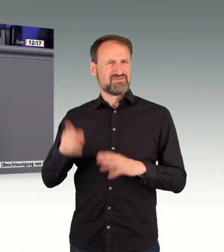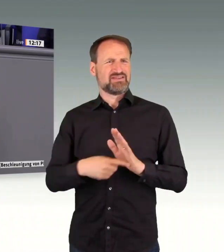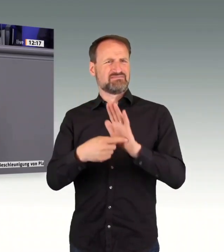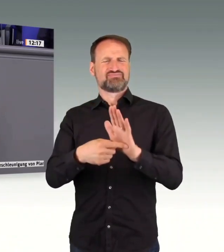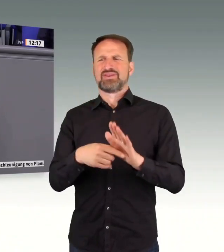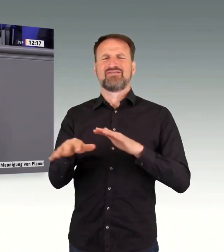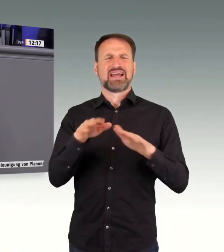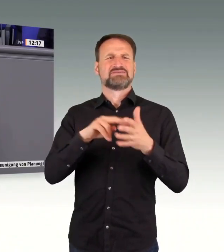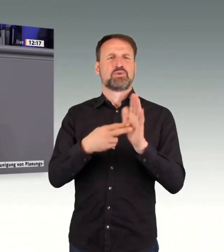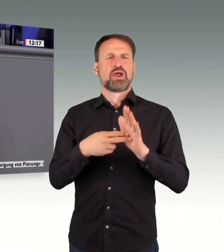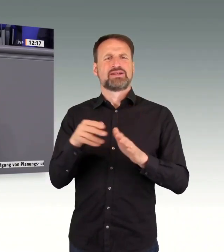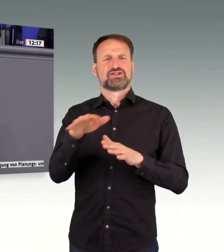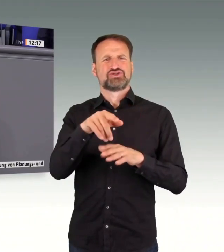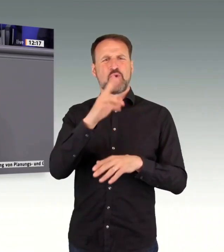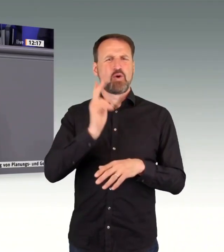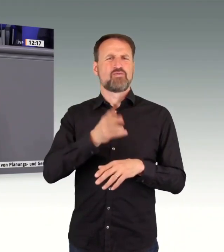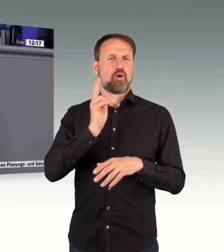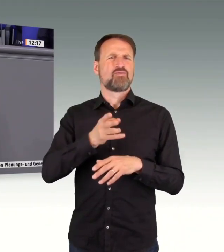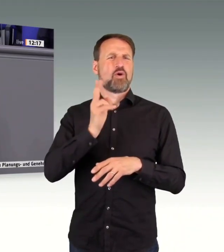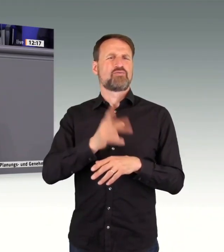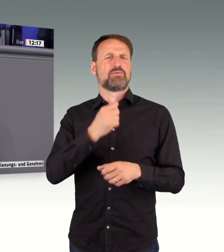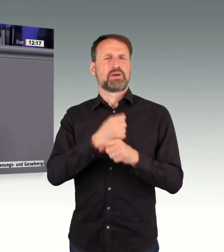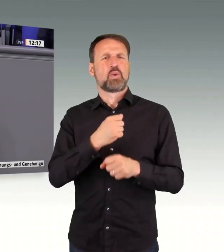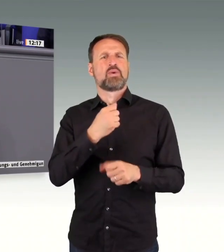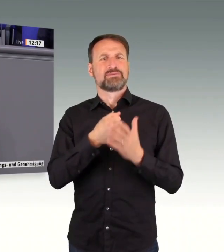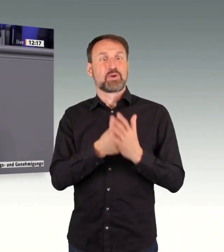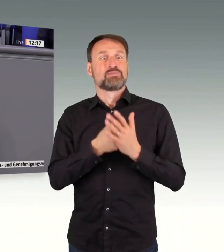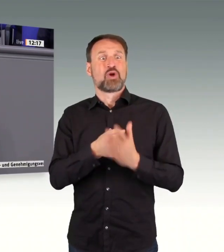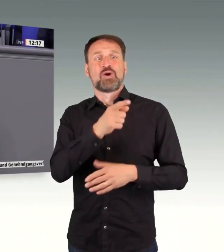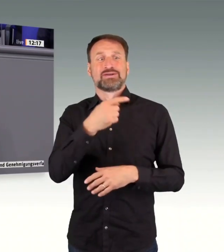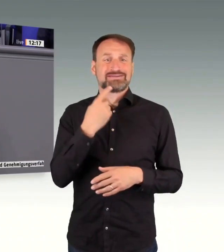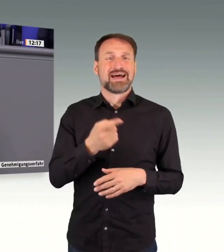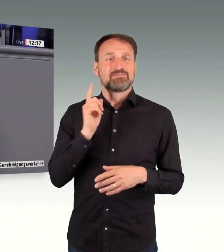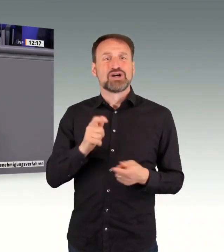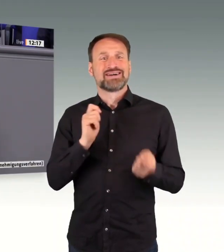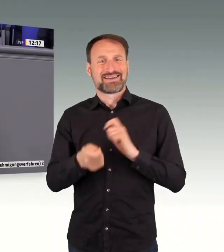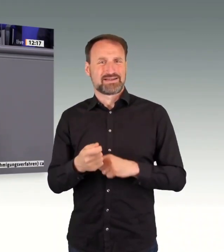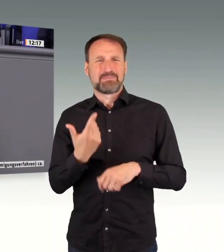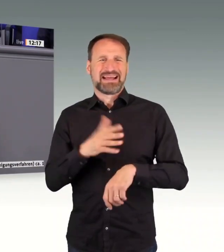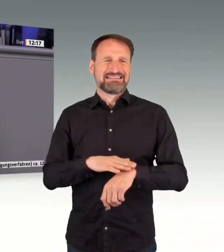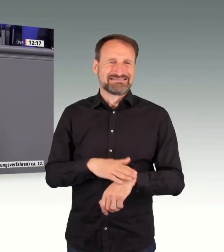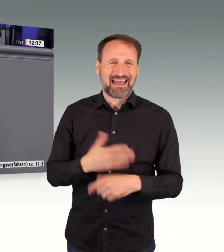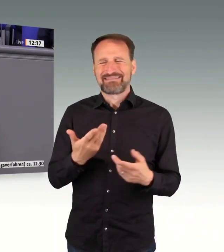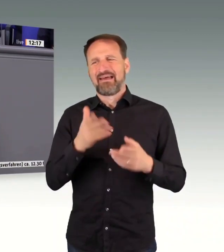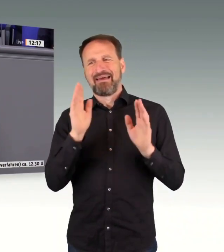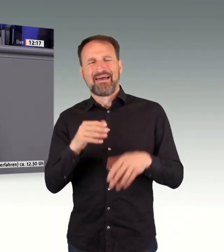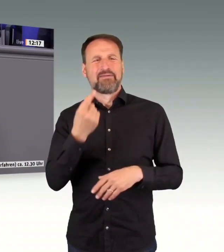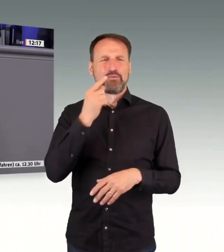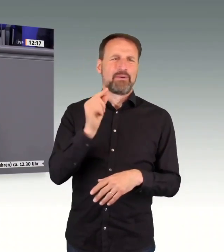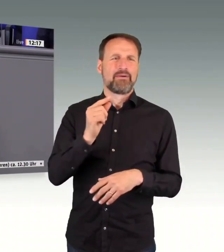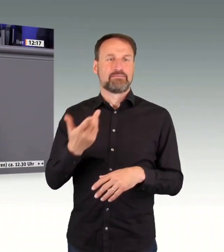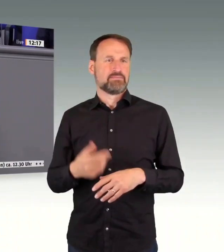brauchen, ist eine klare Schwerpunktsetzung in der Verkehrspolitik. Die energieeffizienten, flächensparenden